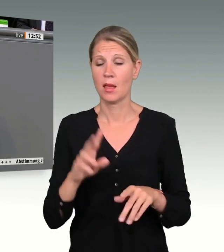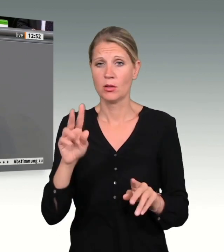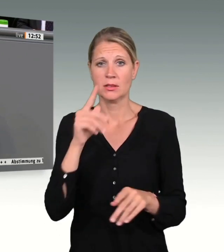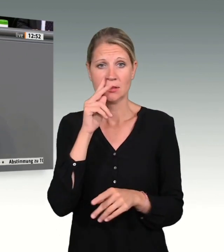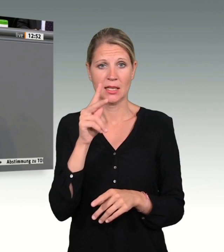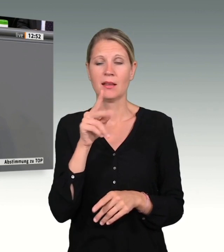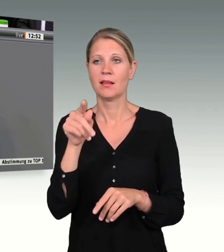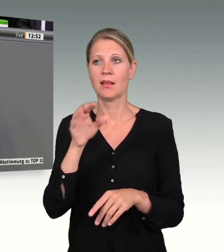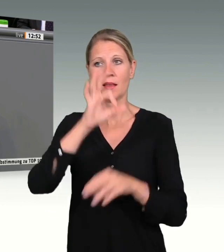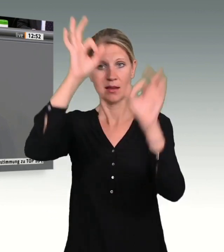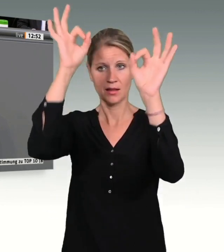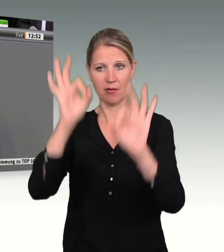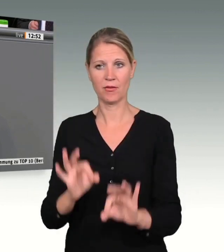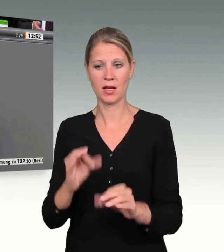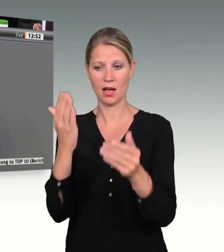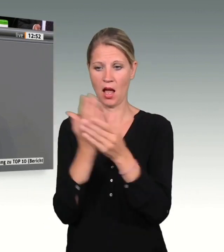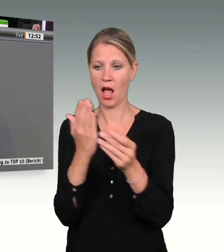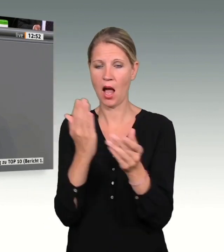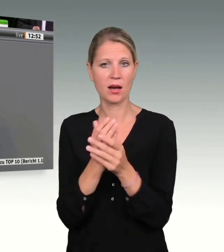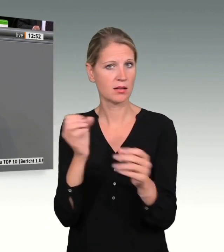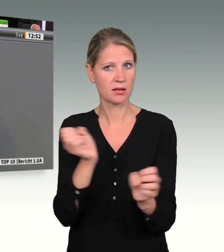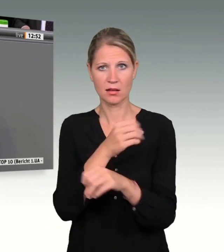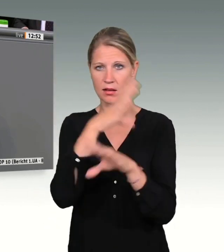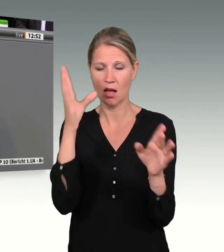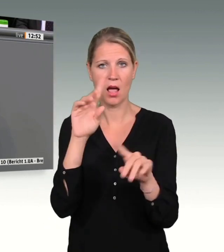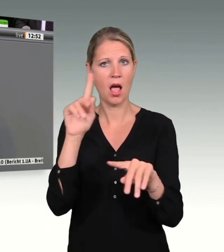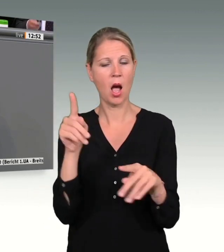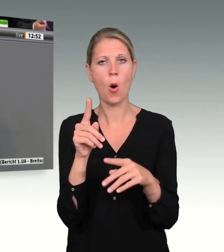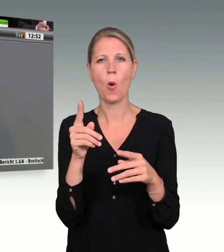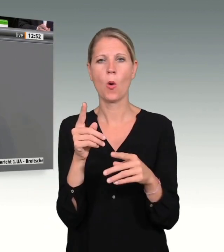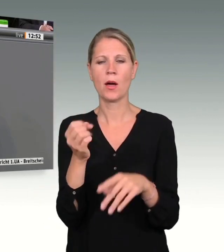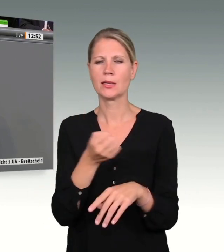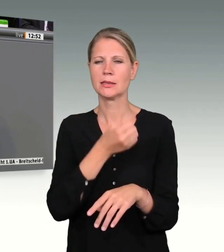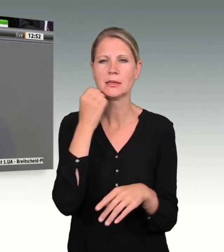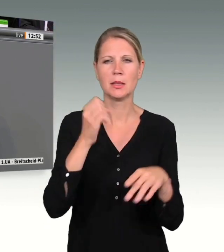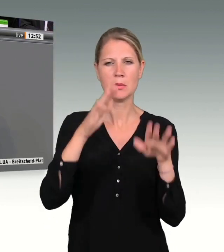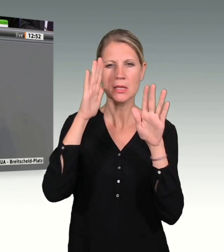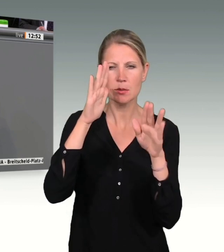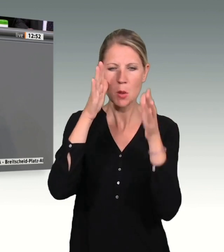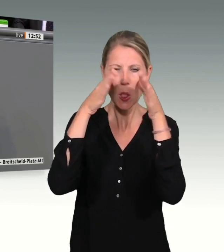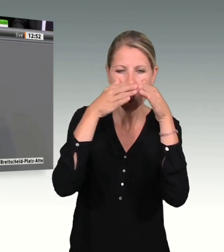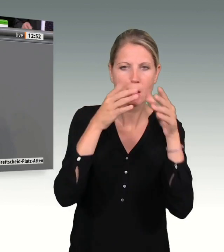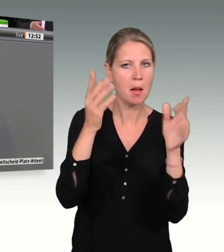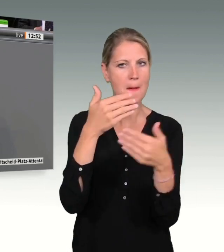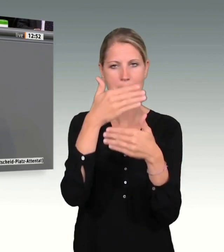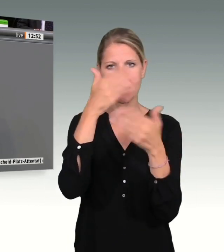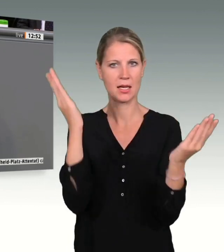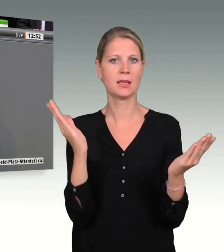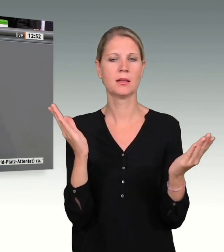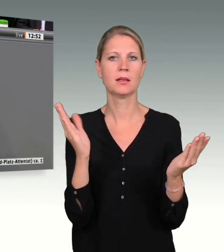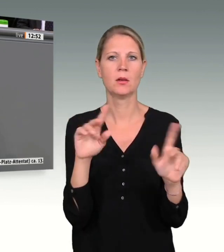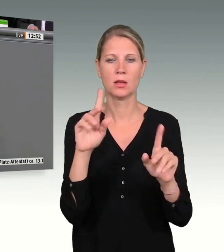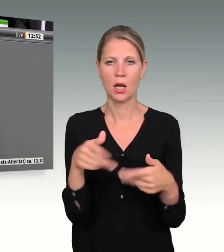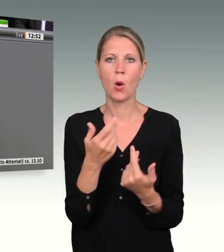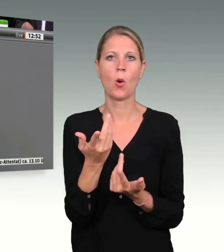war bekannt. Eine der größten Fehleinschätzungen war, dass man den Drogenhandel man angenommen